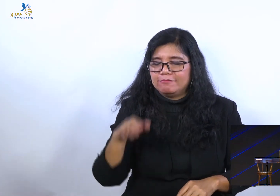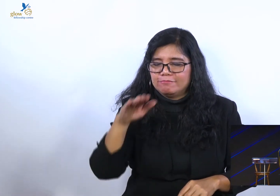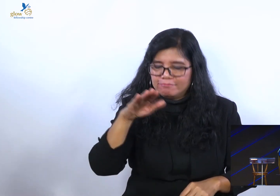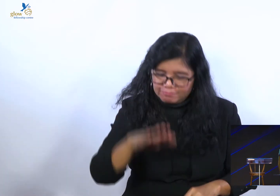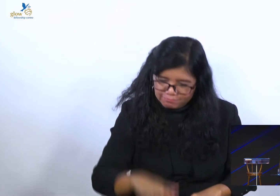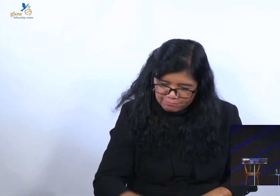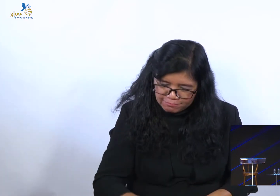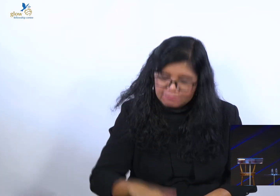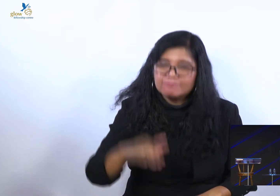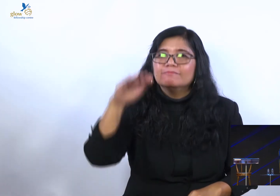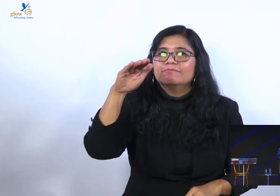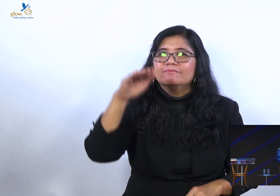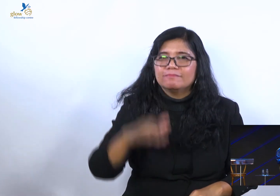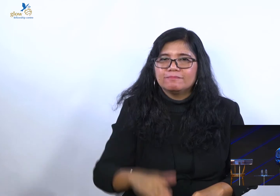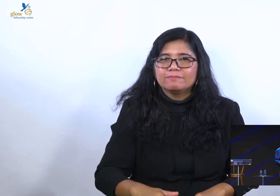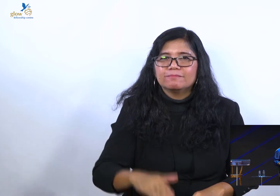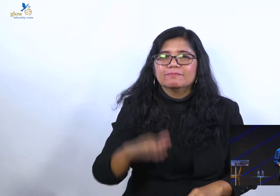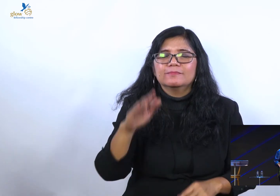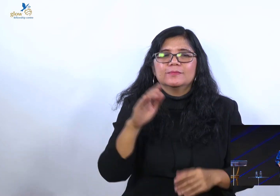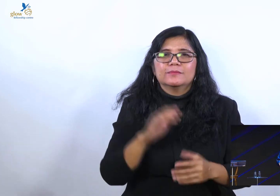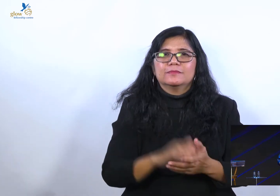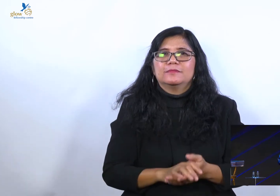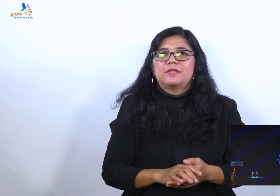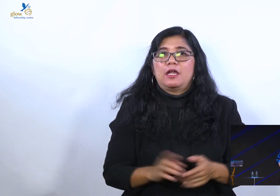Dan peristiwa itu,